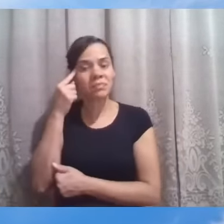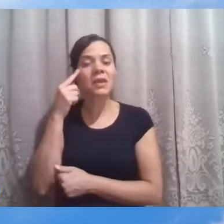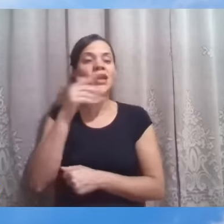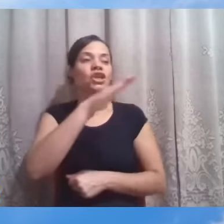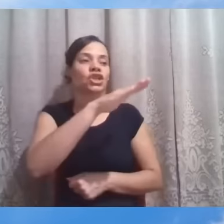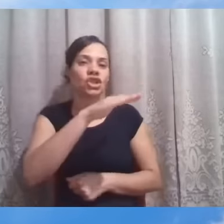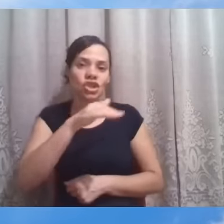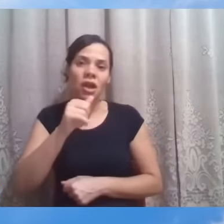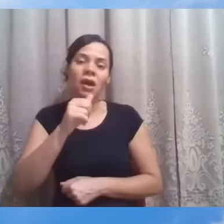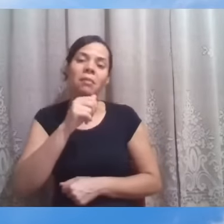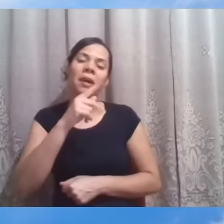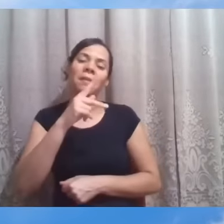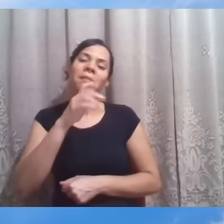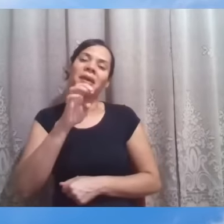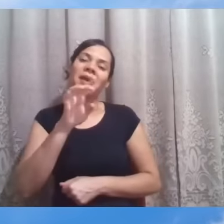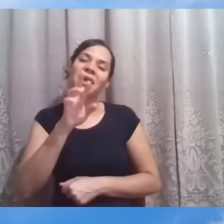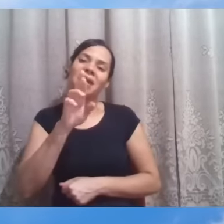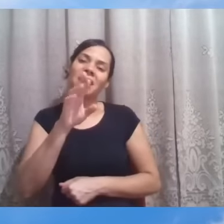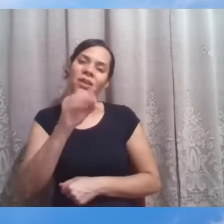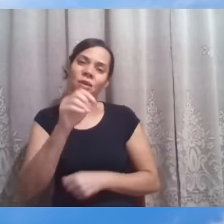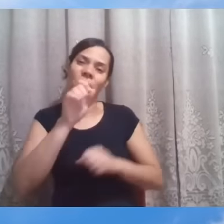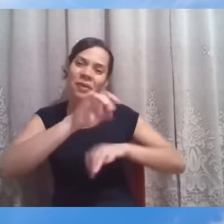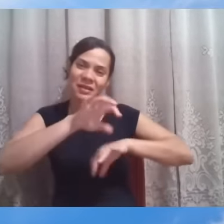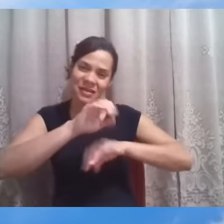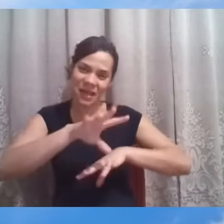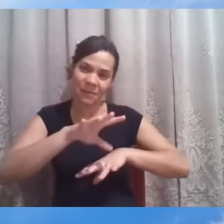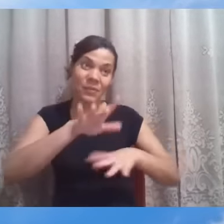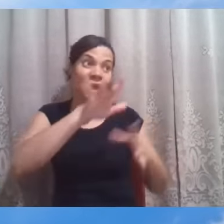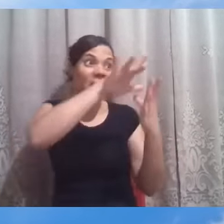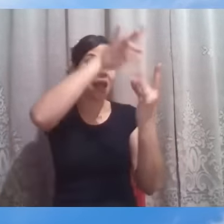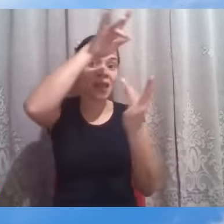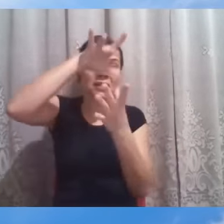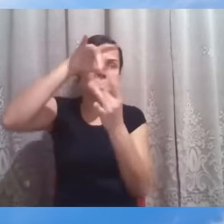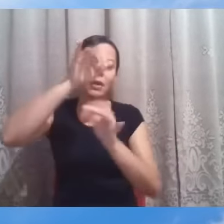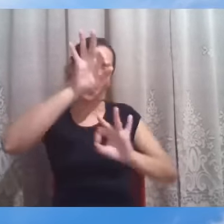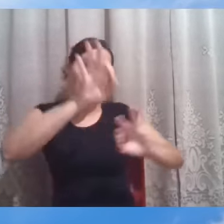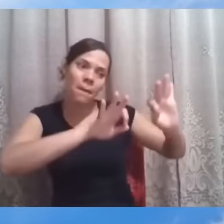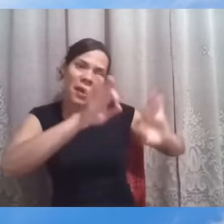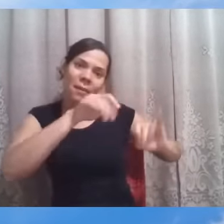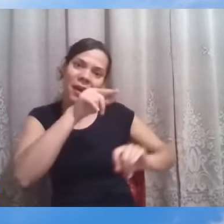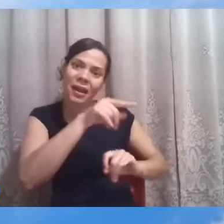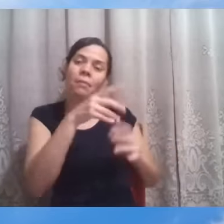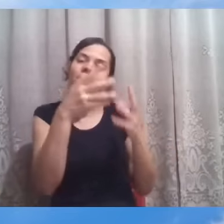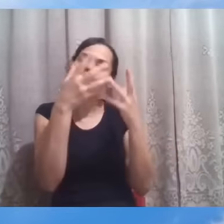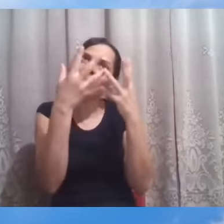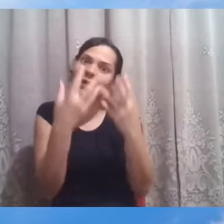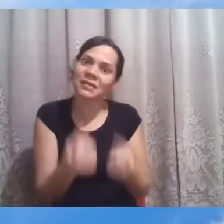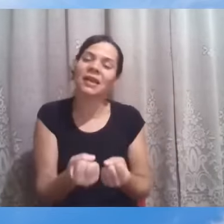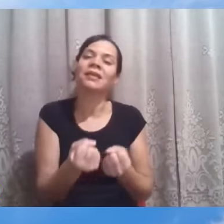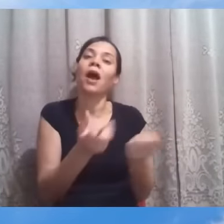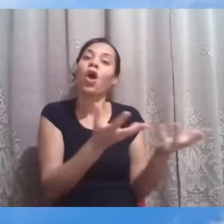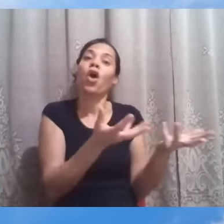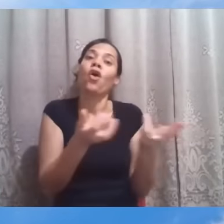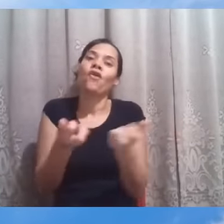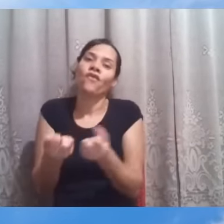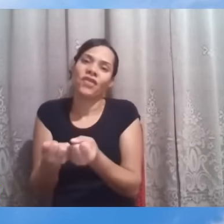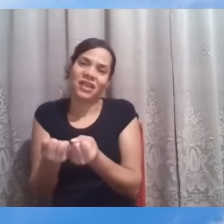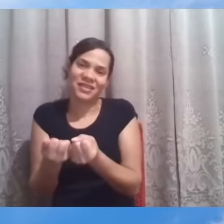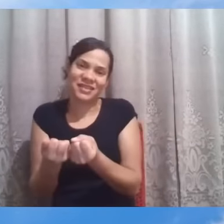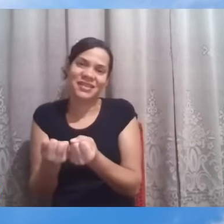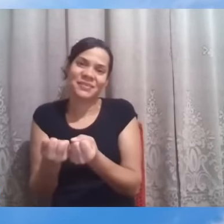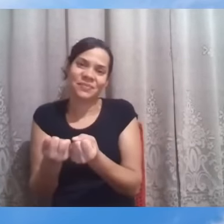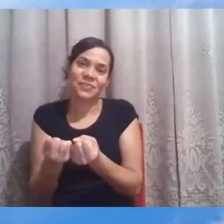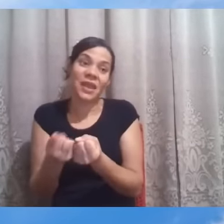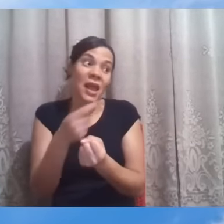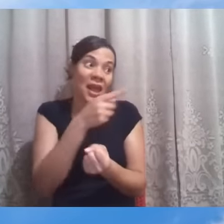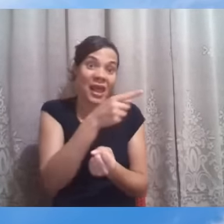Então, os espíritos lá preparam Pedro para aceitar o convite de um gentil. E quando Pedro chega na casa de Cornélio, ele fala,